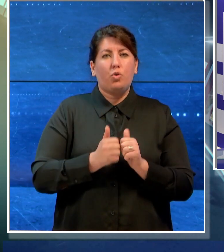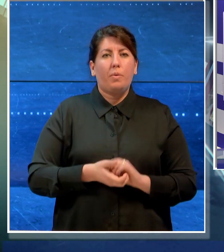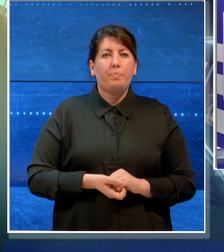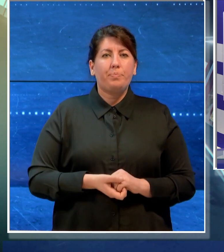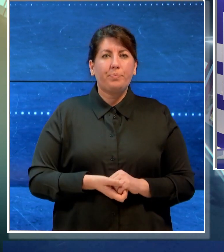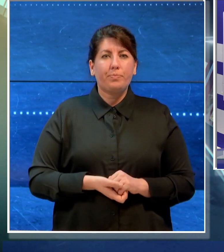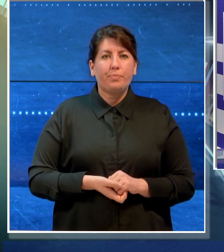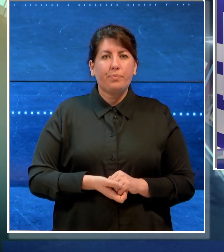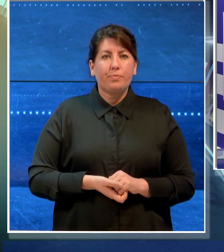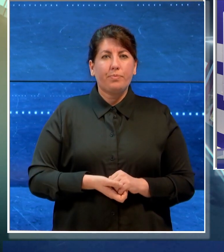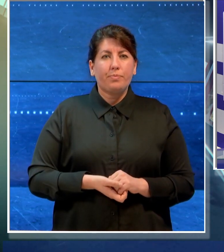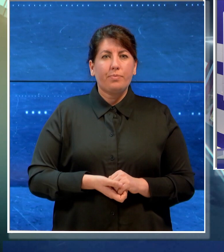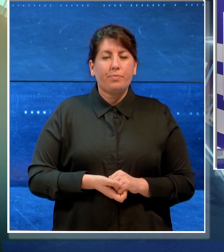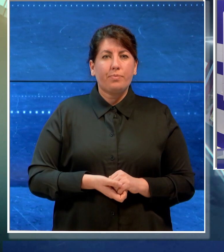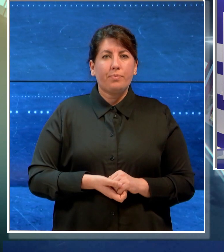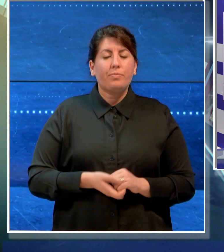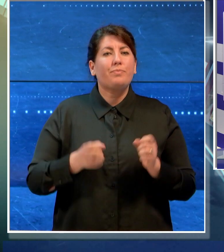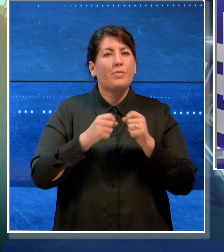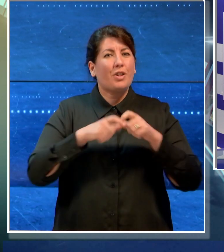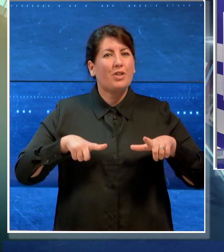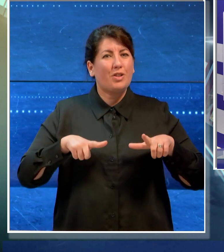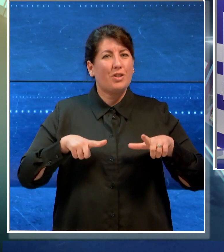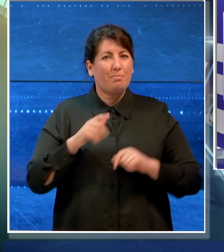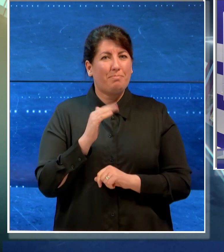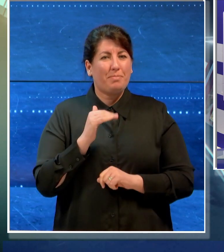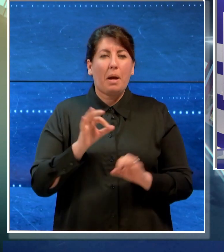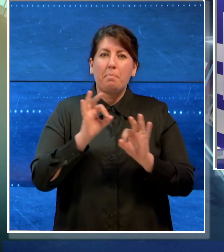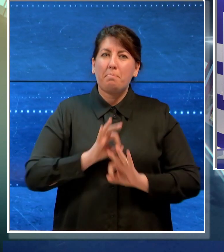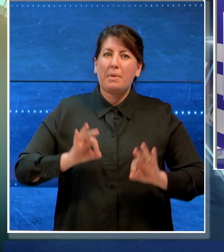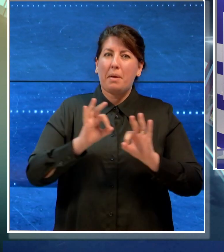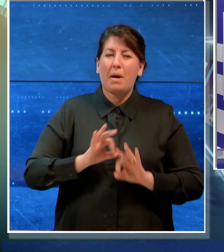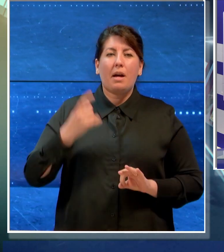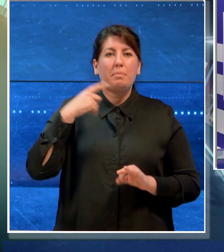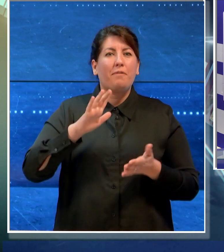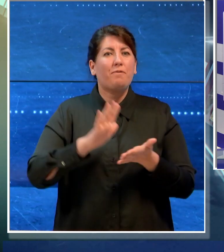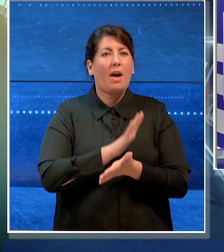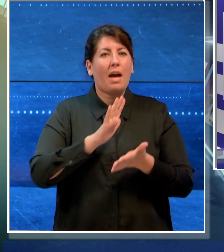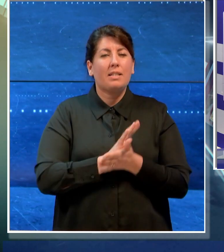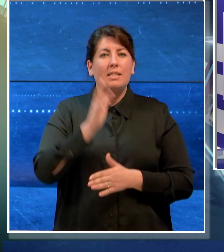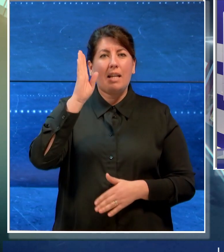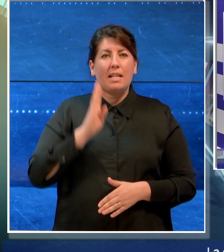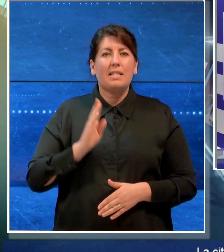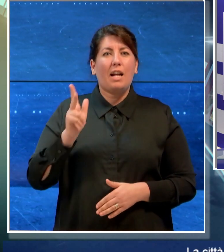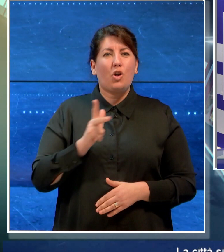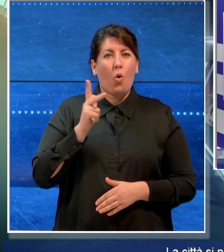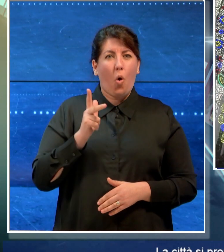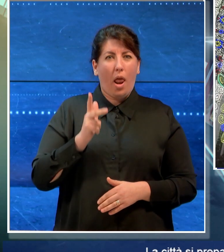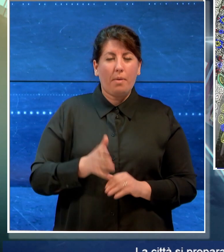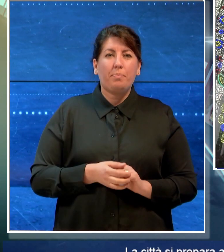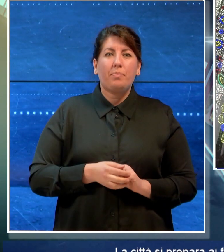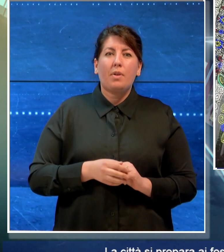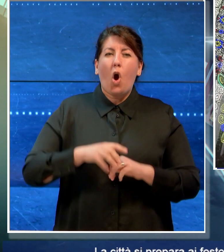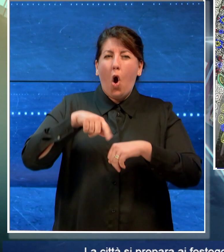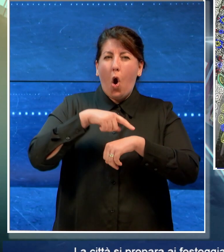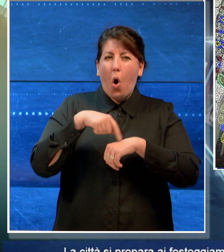La città si prepara ai festeggiamenti per la Sagra di San Nicola nelle scorse ore